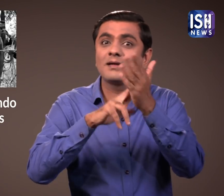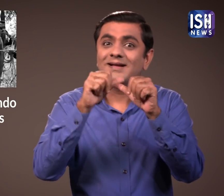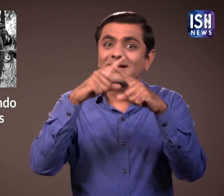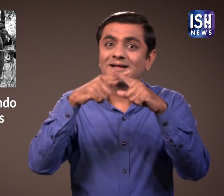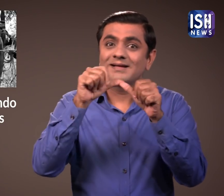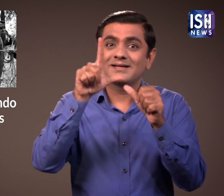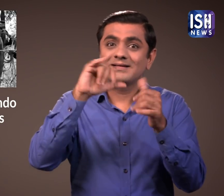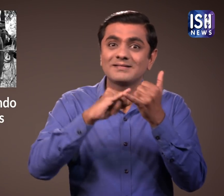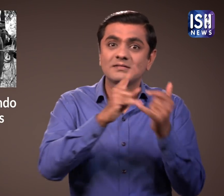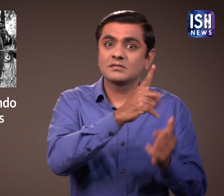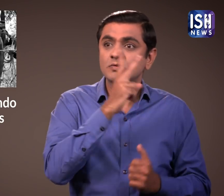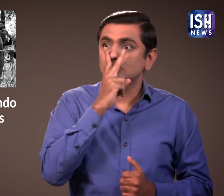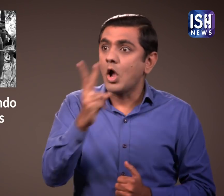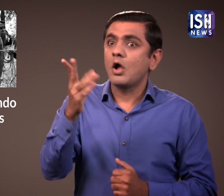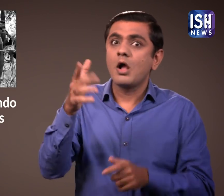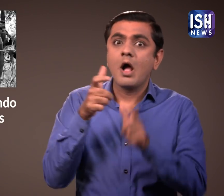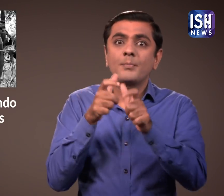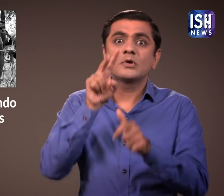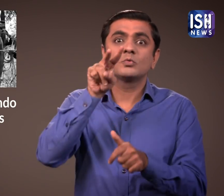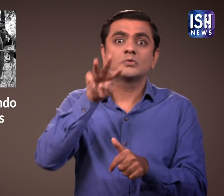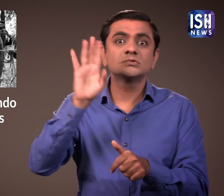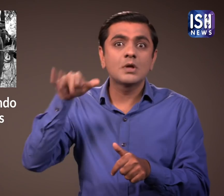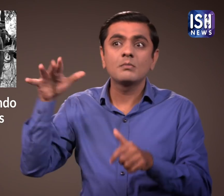कर्मियों पर हमला कर दिया